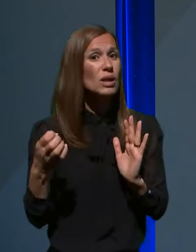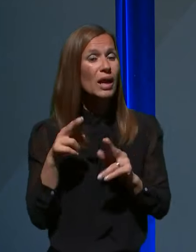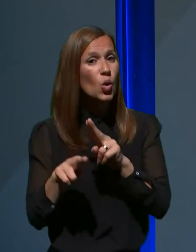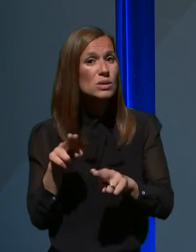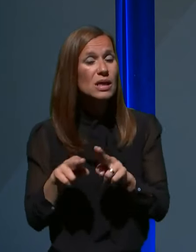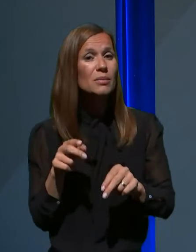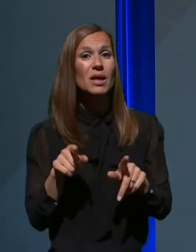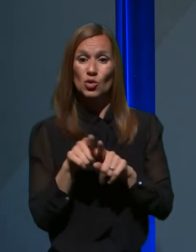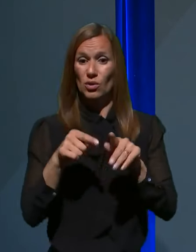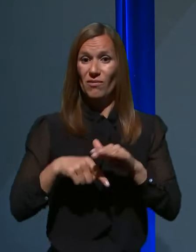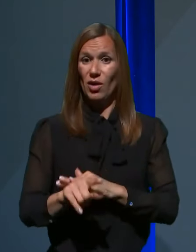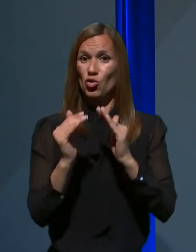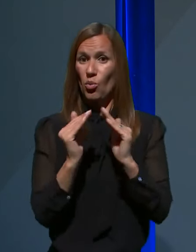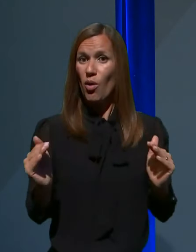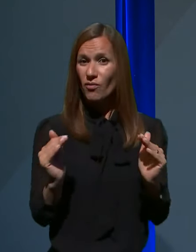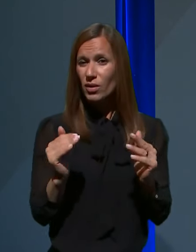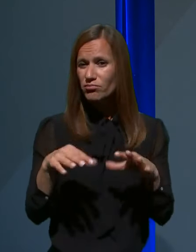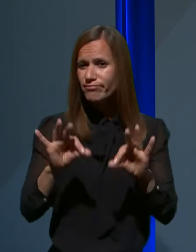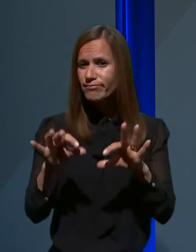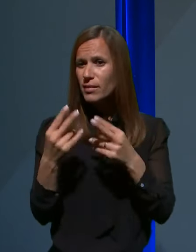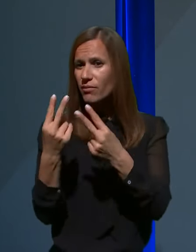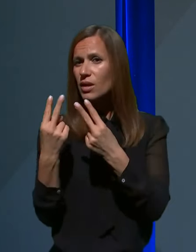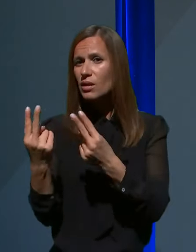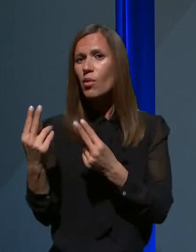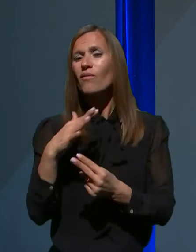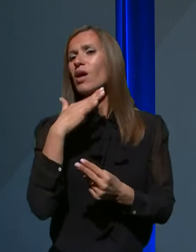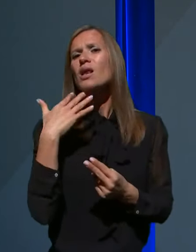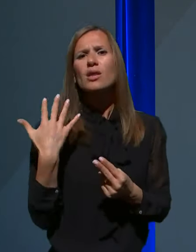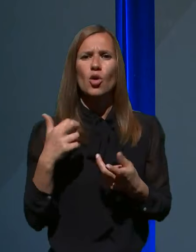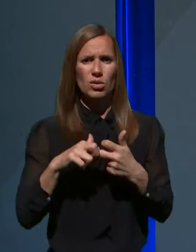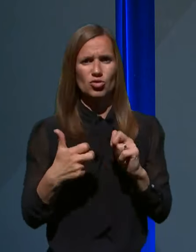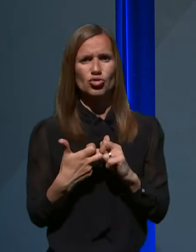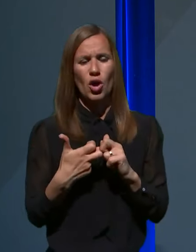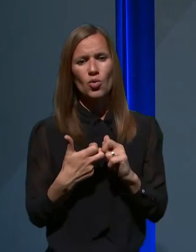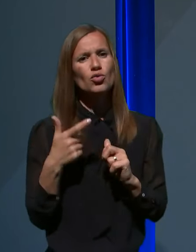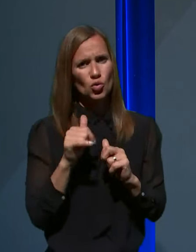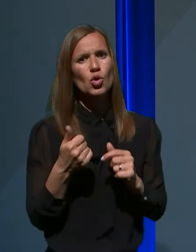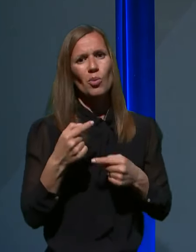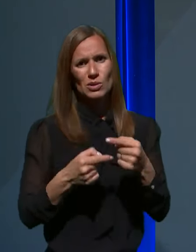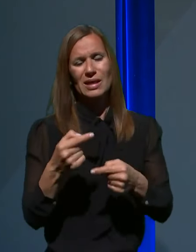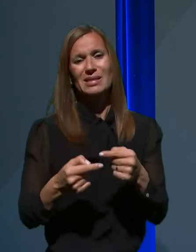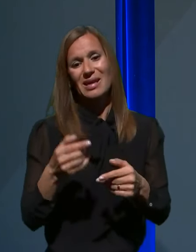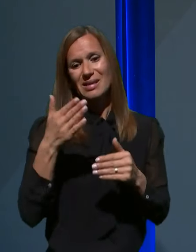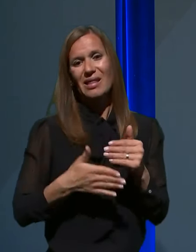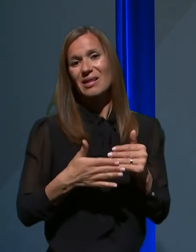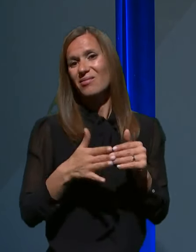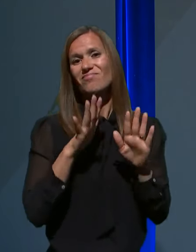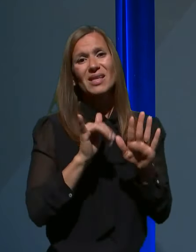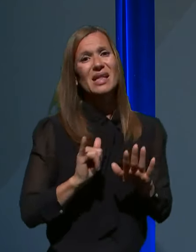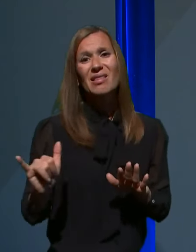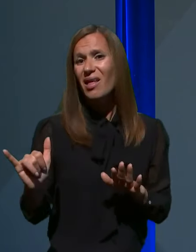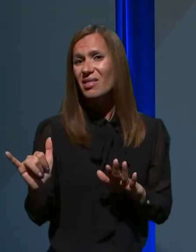samih domovih zaznavamo seveda veliko težav, ki so pač posledica zadnjih desetletij,